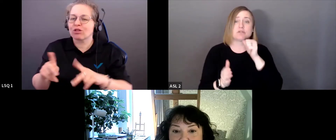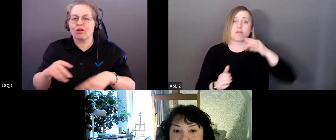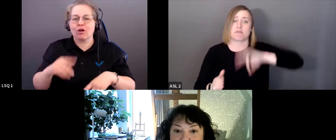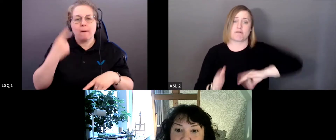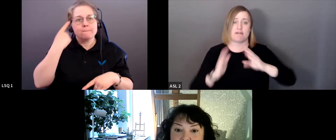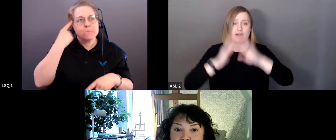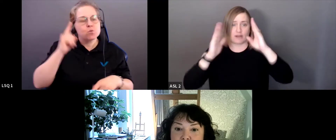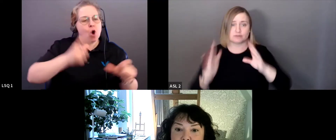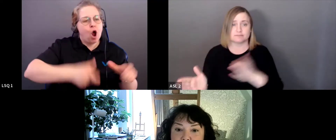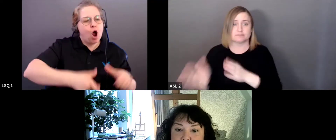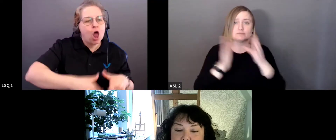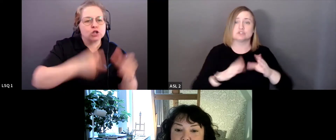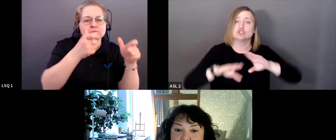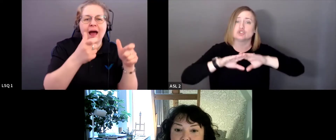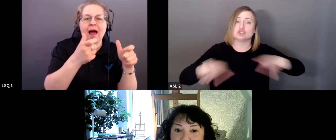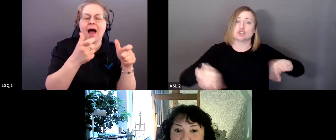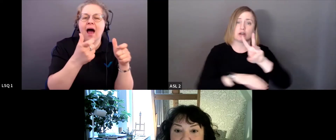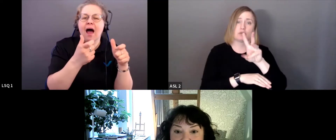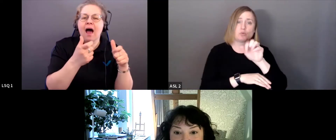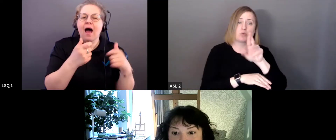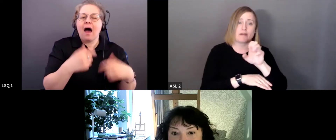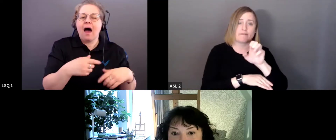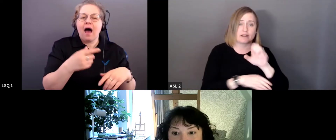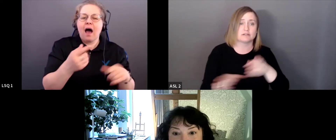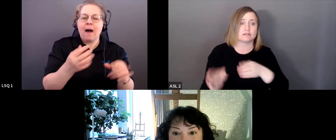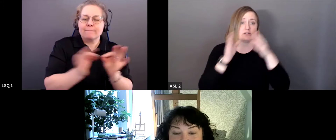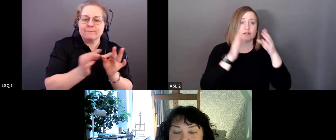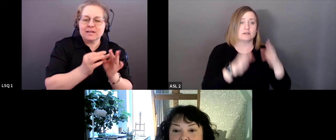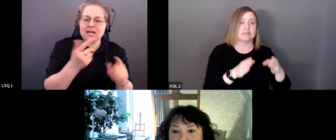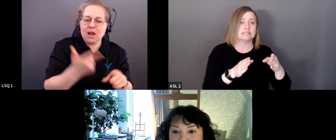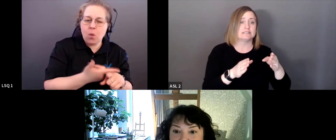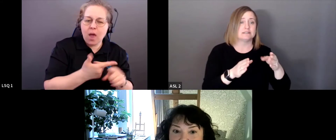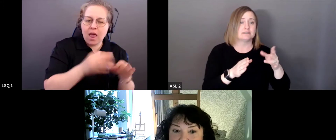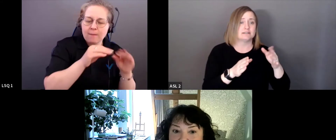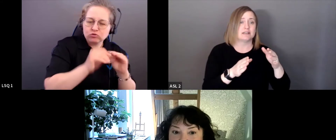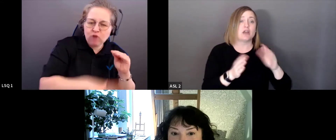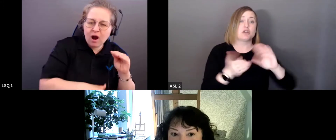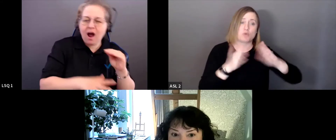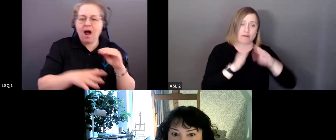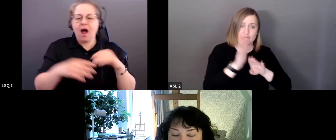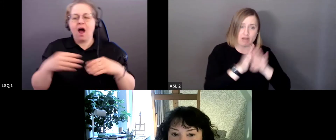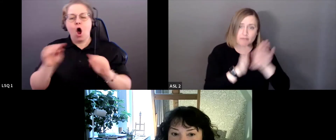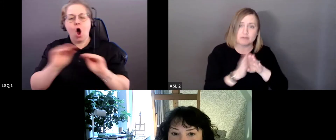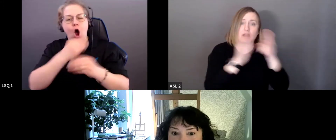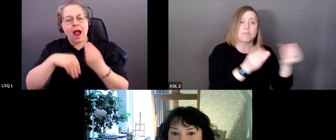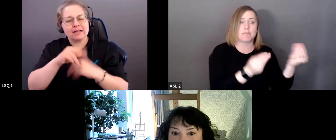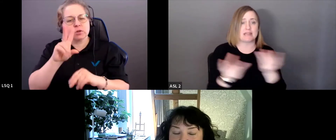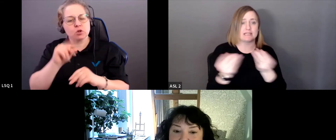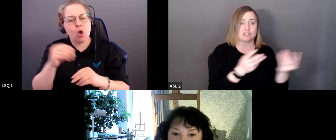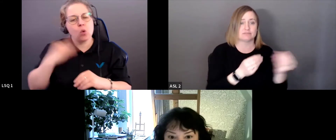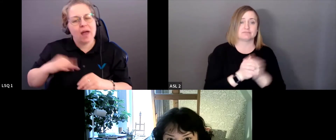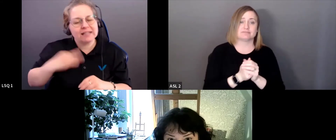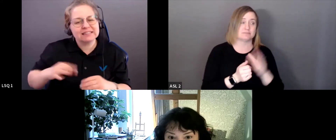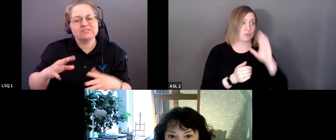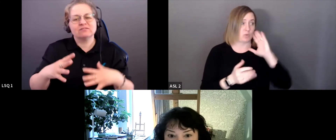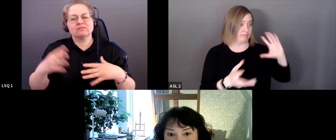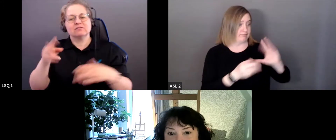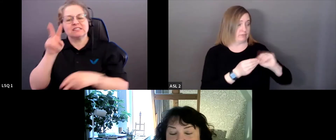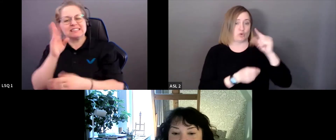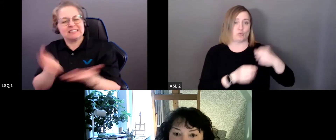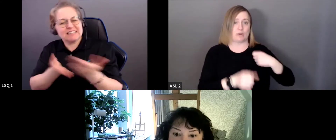'enfance, le développement communautaire et la médiation. Depuis 20 ans, je travaille dans le système de soins de santé.